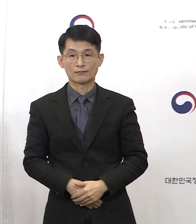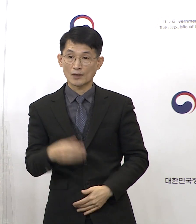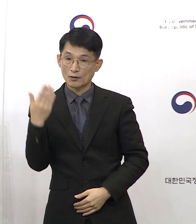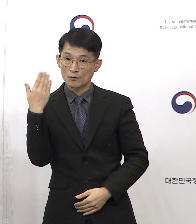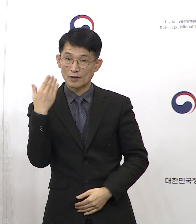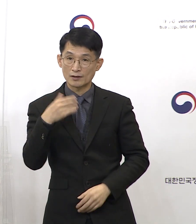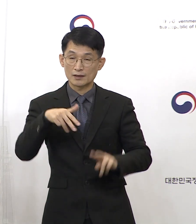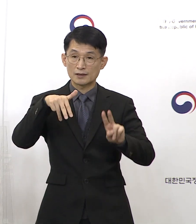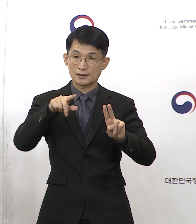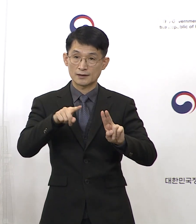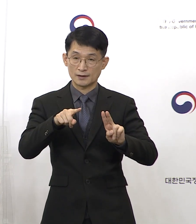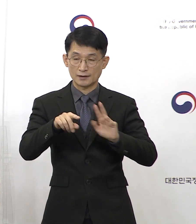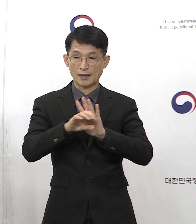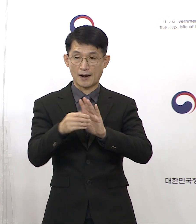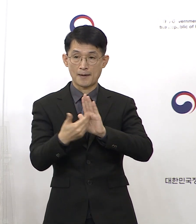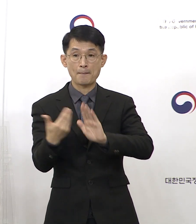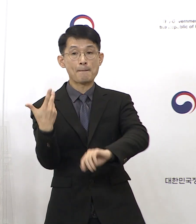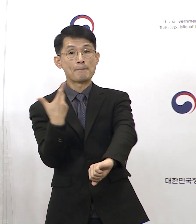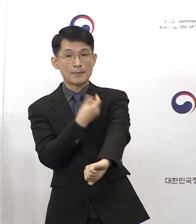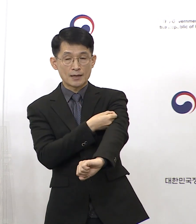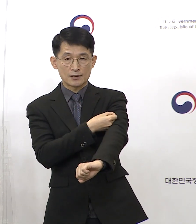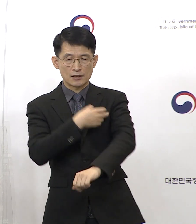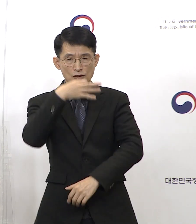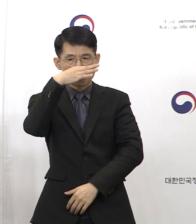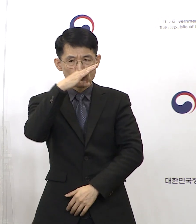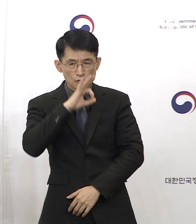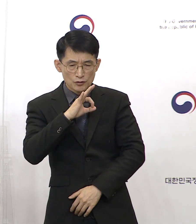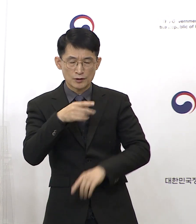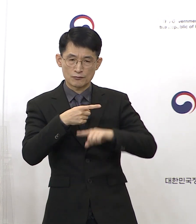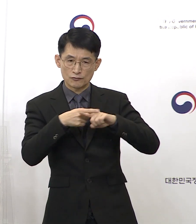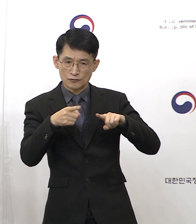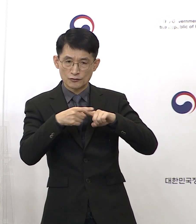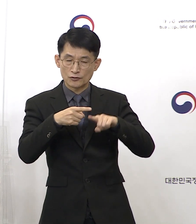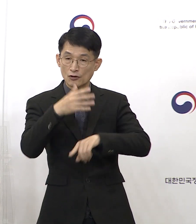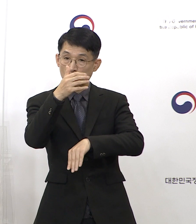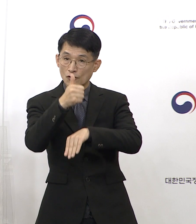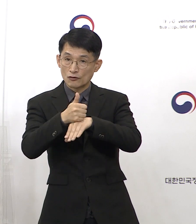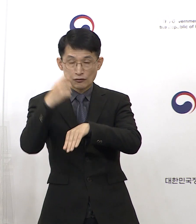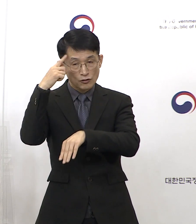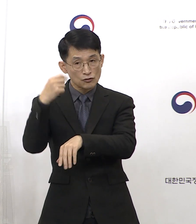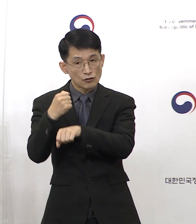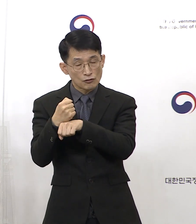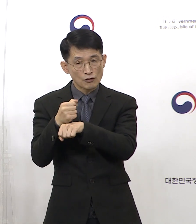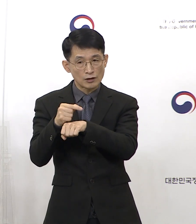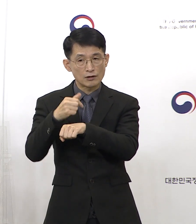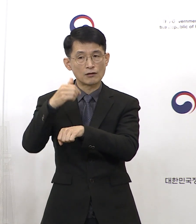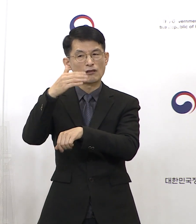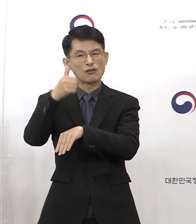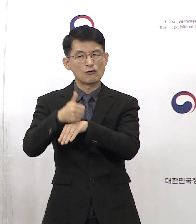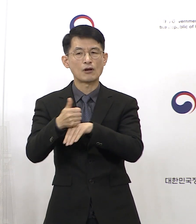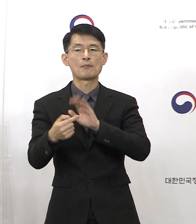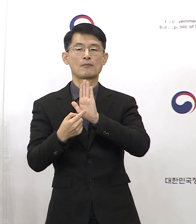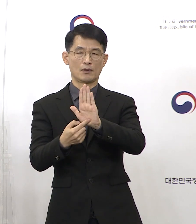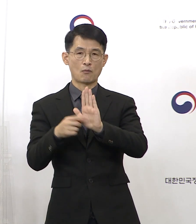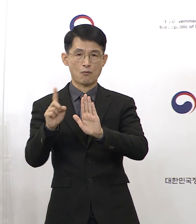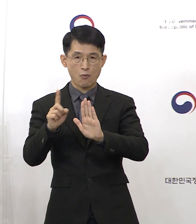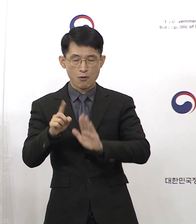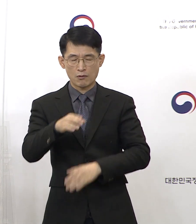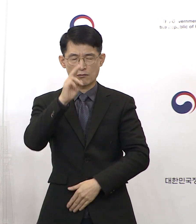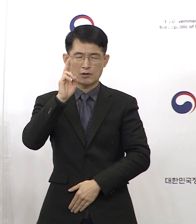최근 이가 백신에 대한 효과 분석 연구 결과가 발표되고 있는데 중증 예방과